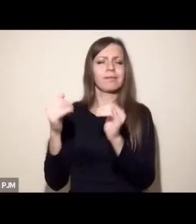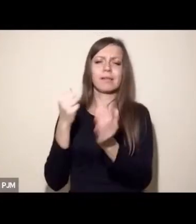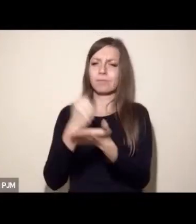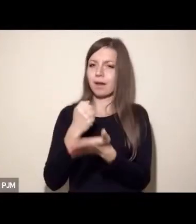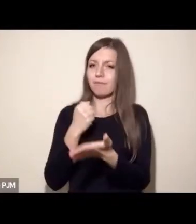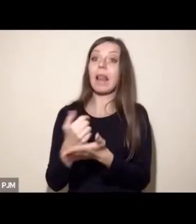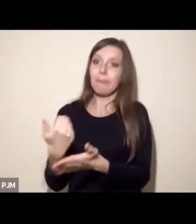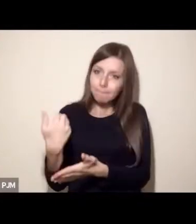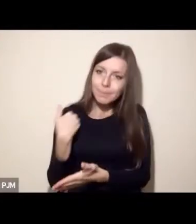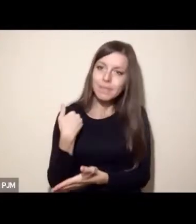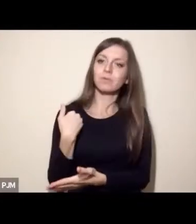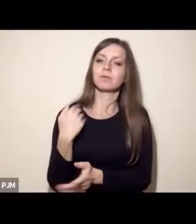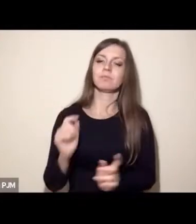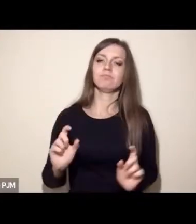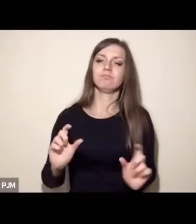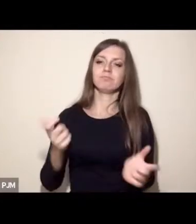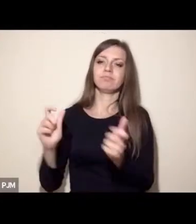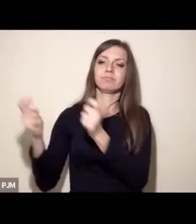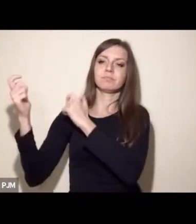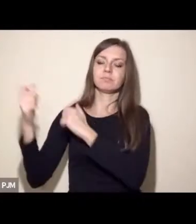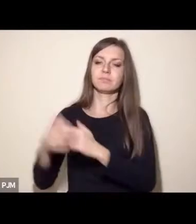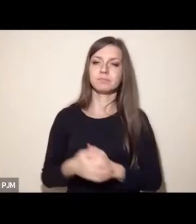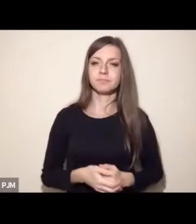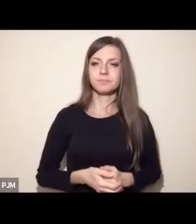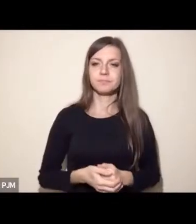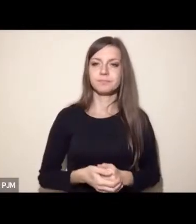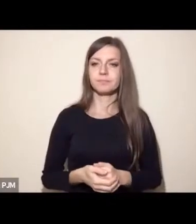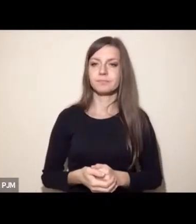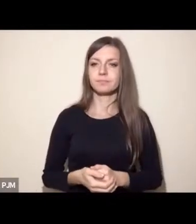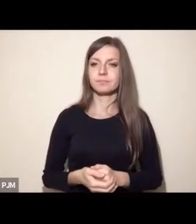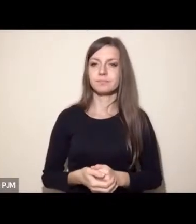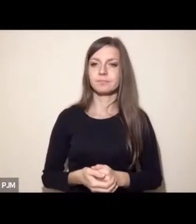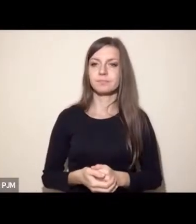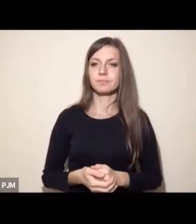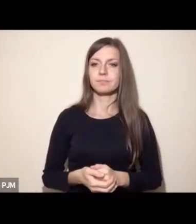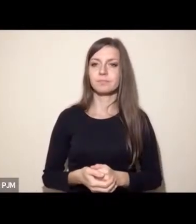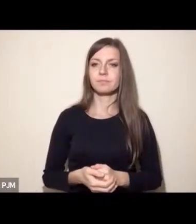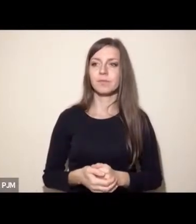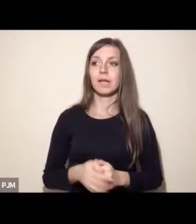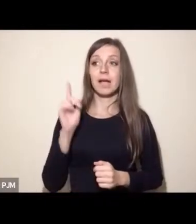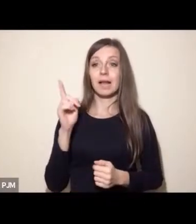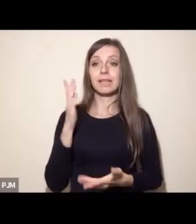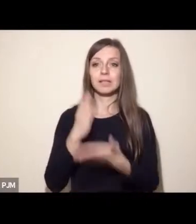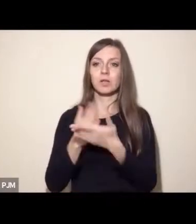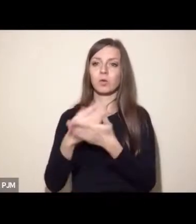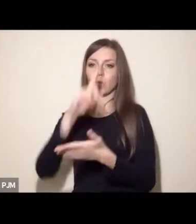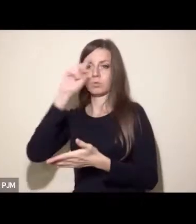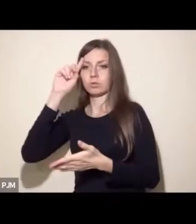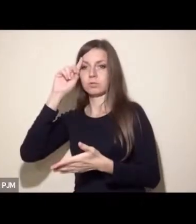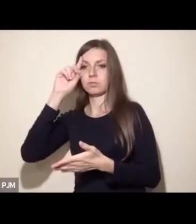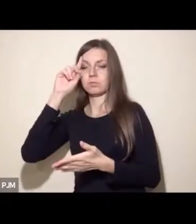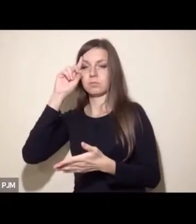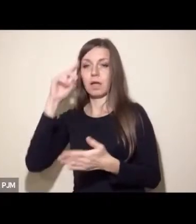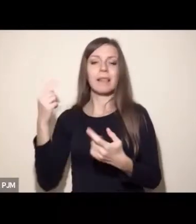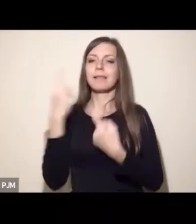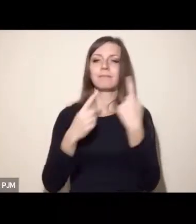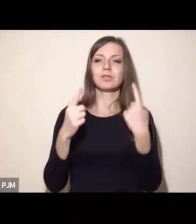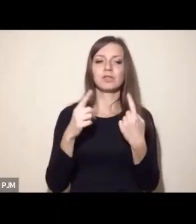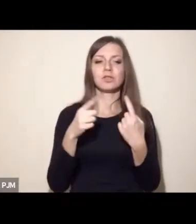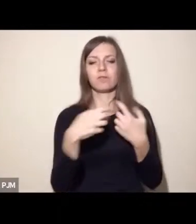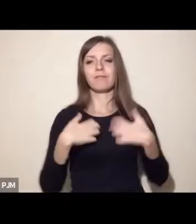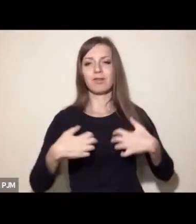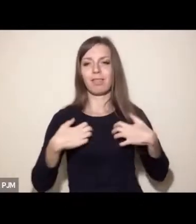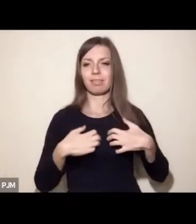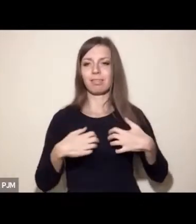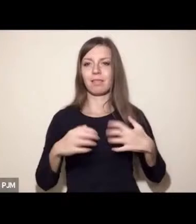odbywały i wciąż odbywają. Faktem jest niestety, że nie miały dotąd charakteru międzykortynkowego. Nie mieliśmy takiej rewolucji, ani dzisiaj jej nie widzimy.